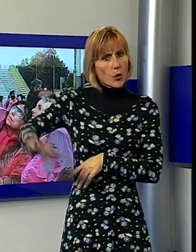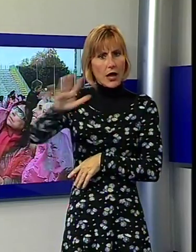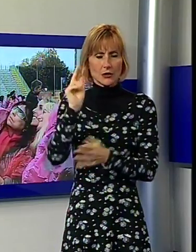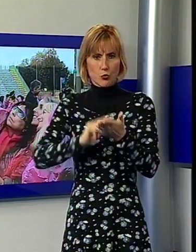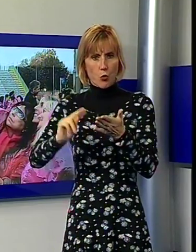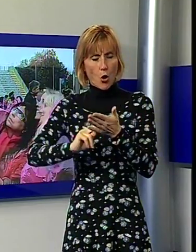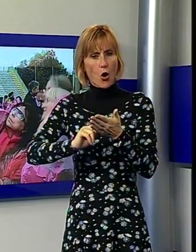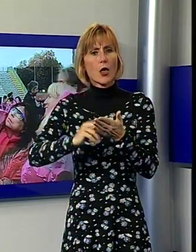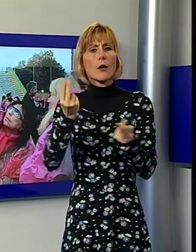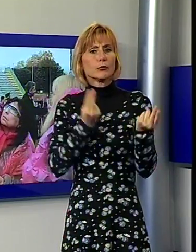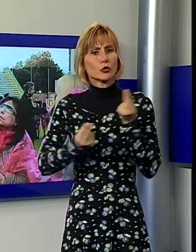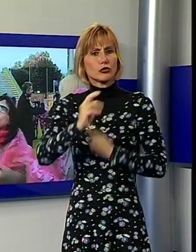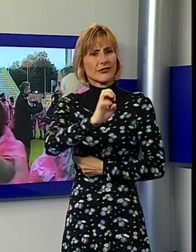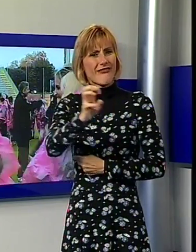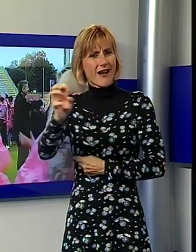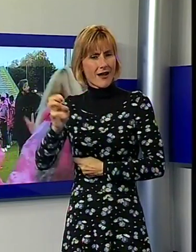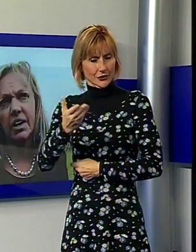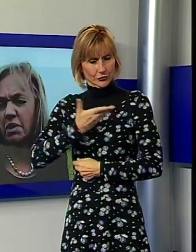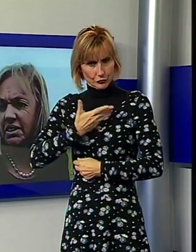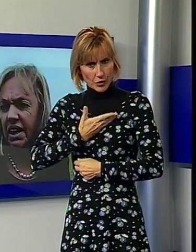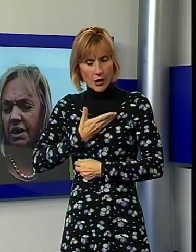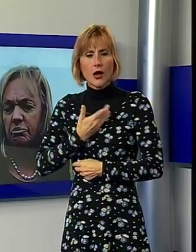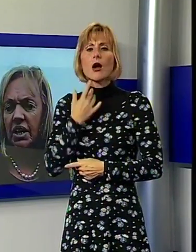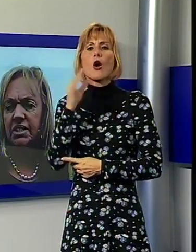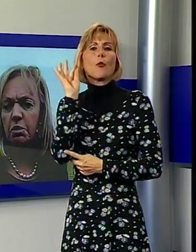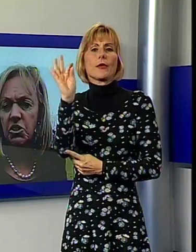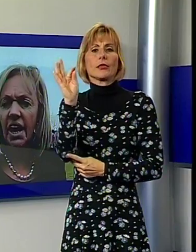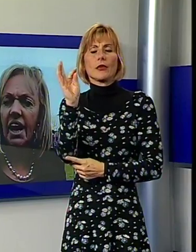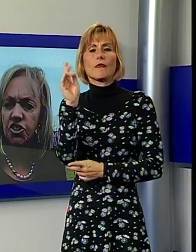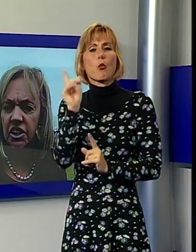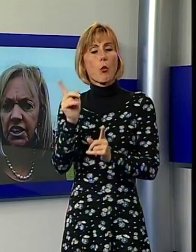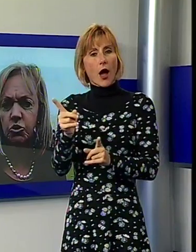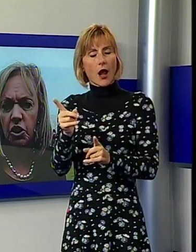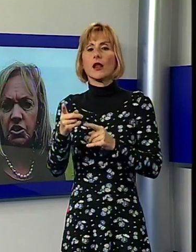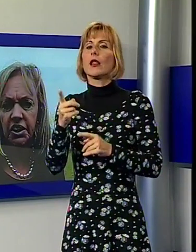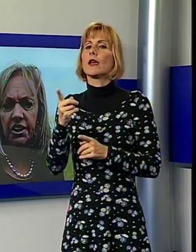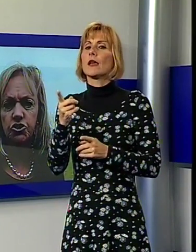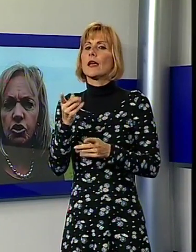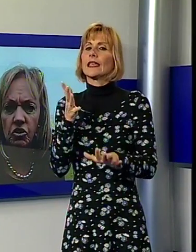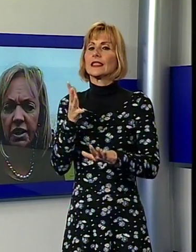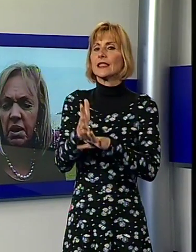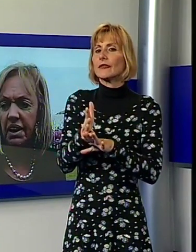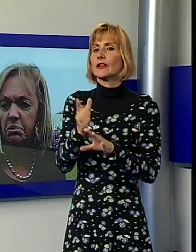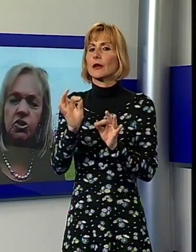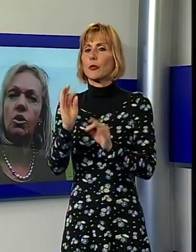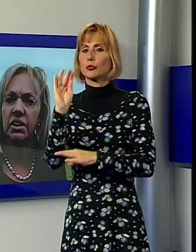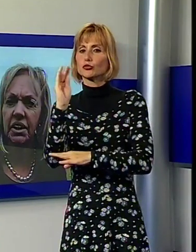con l'auspicio appunto che insomma veramente si possa agire sui nostri giovani perché episodi